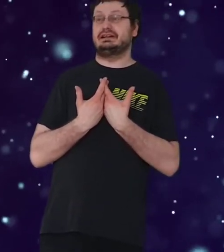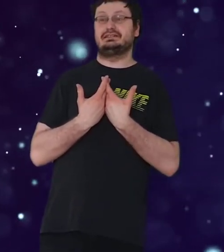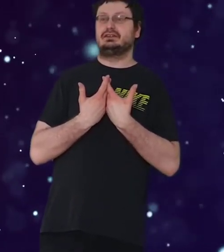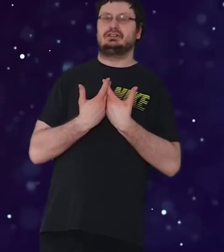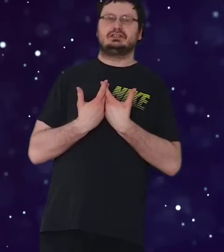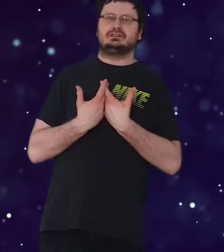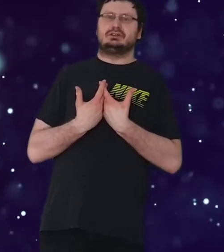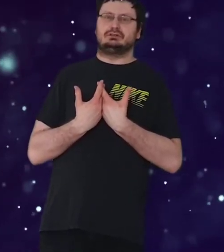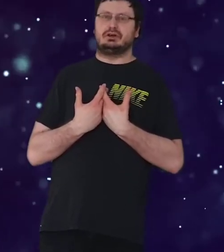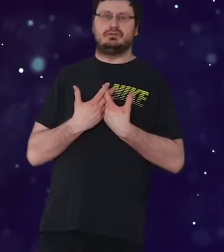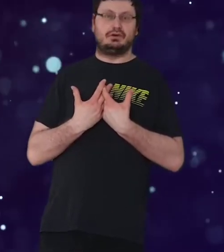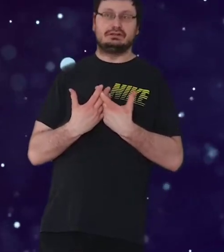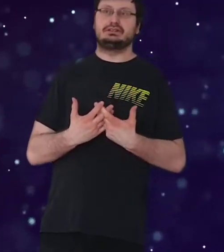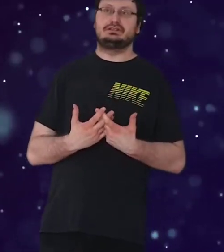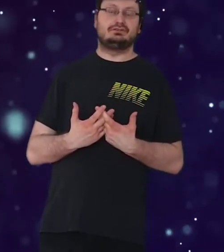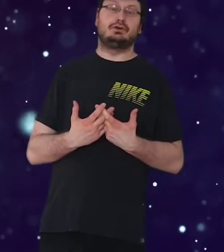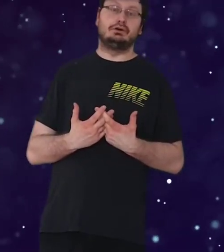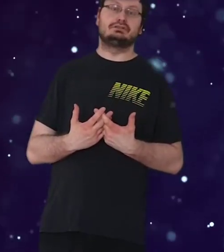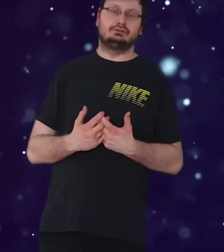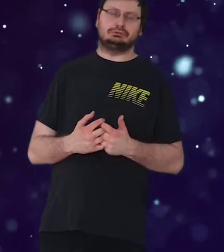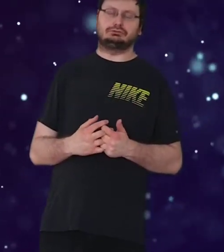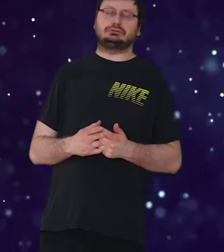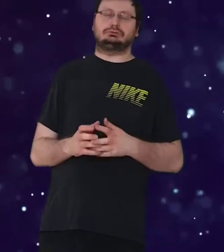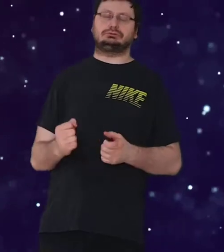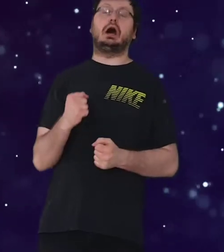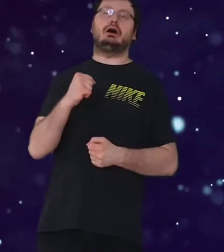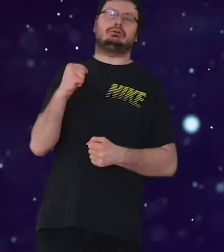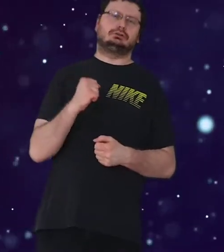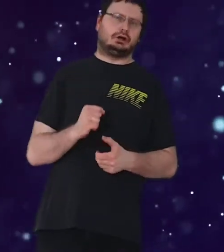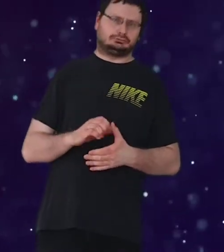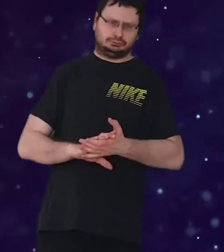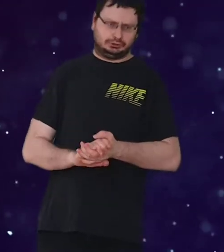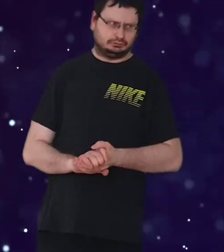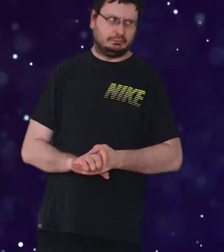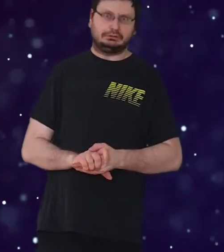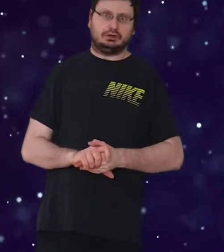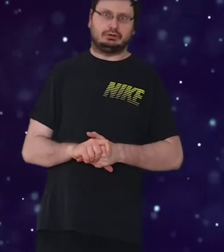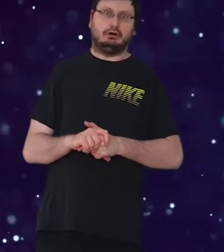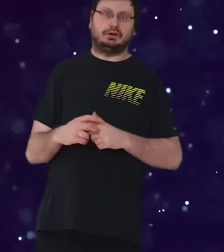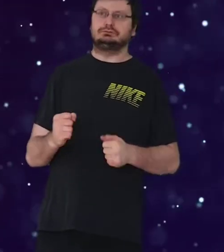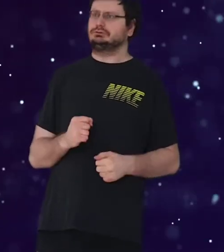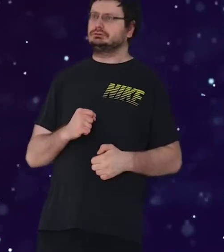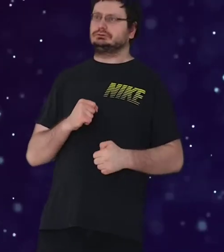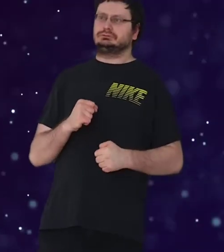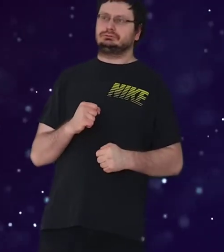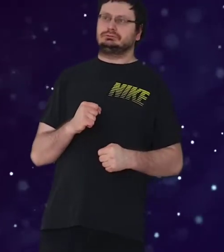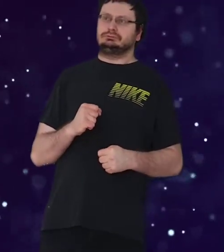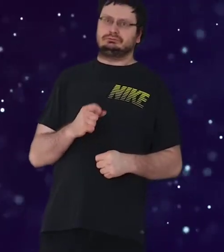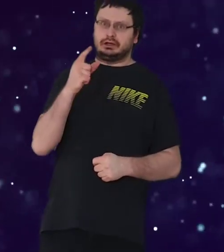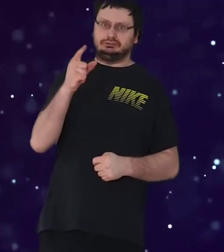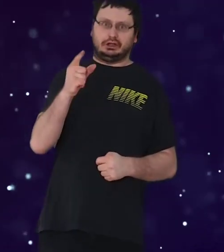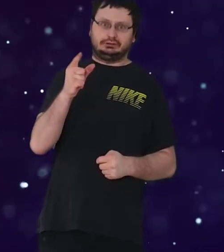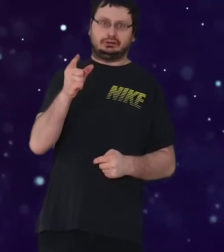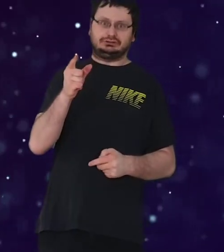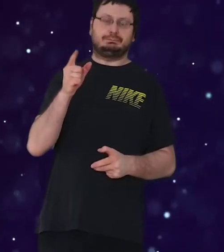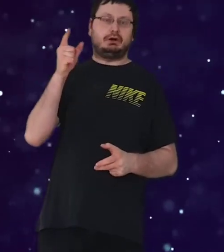ein Gevolk, äh, Volk, äh, Volk, hat mich so jemand gerufen, warum soll ich das, die von